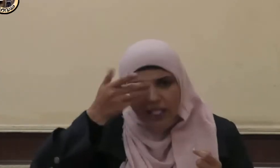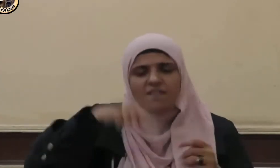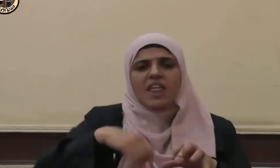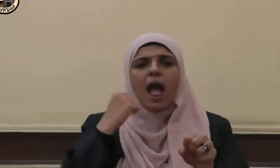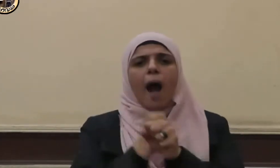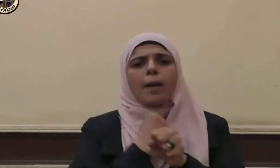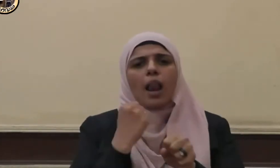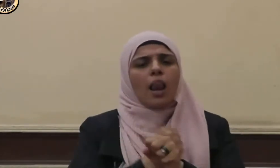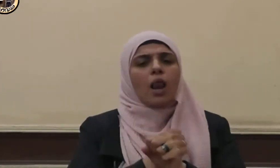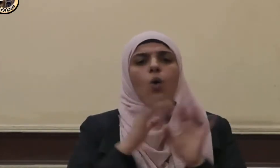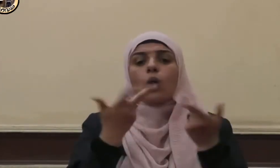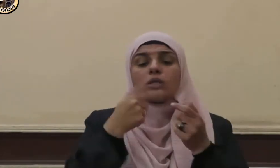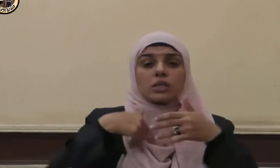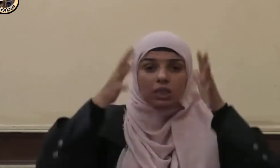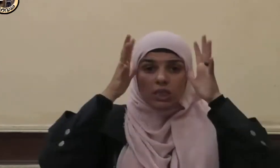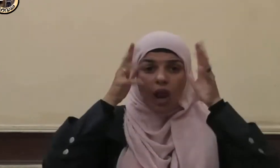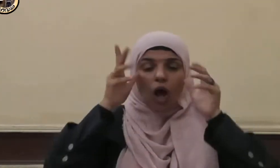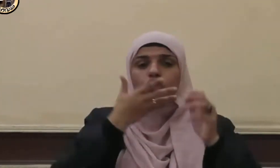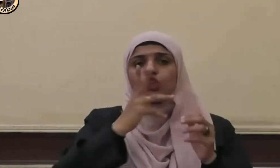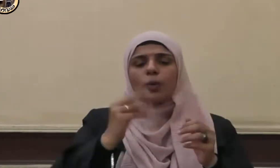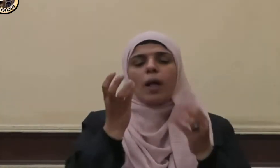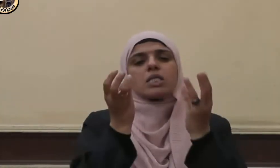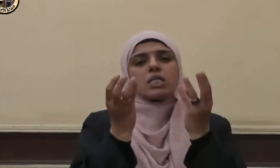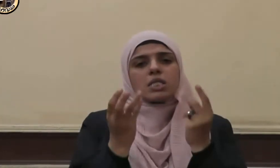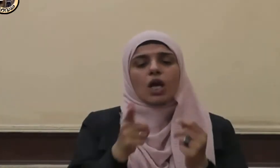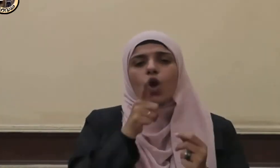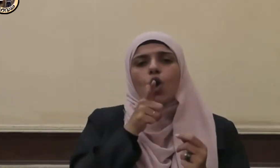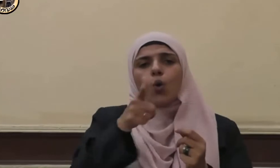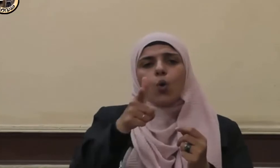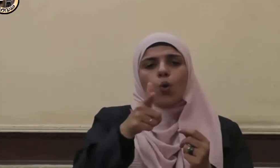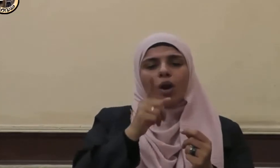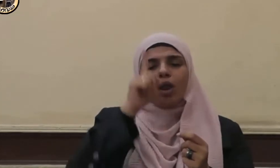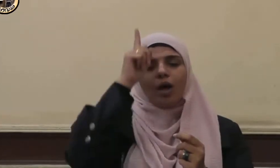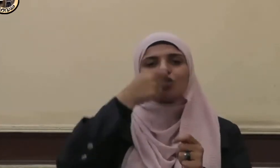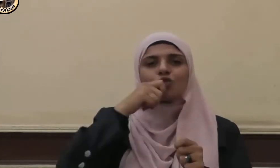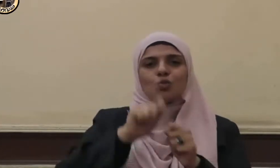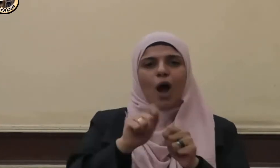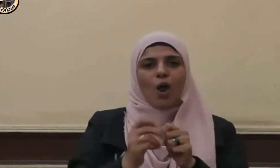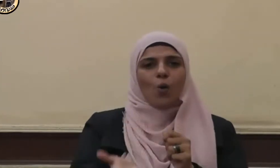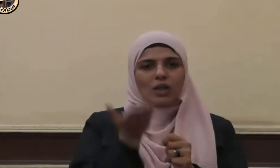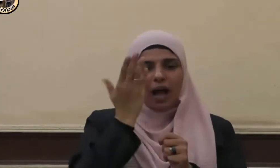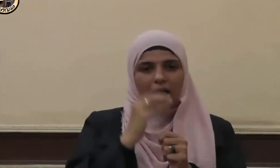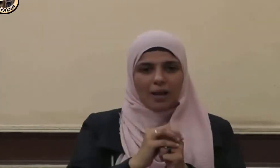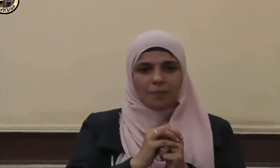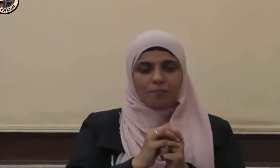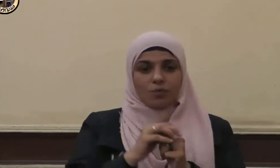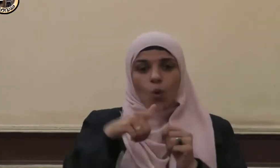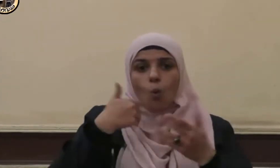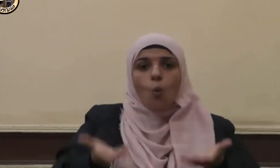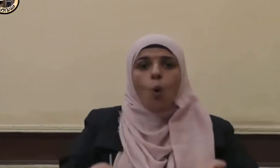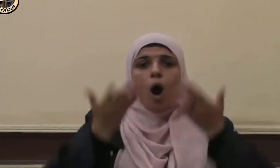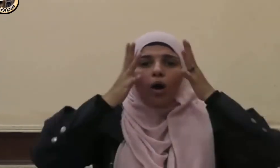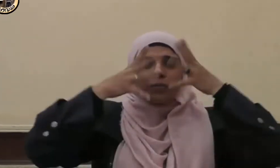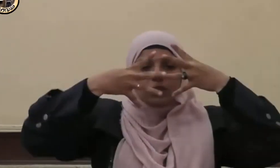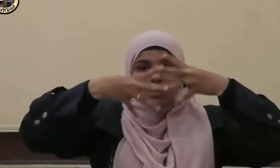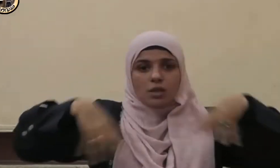فالصلاة ذكر حيث يقول الحق سبحانه وأقل الصلاة لذكر